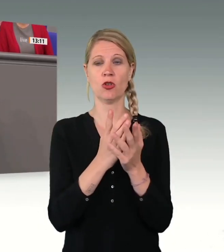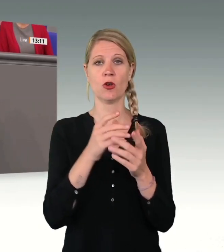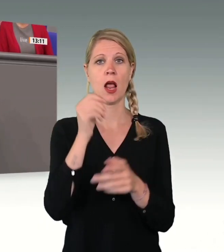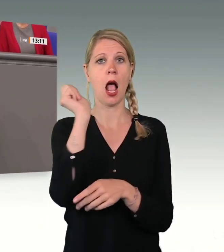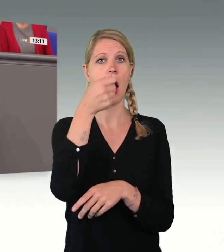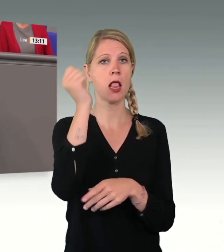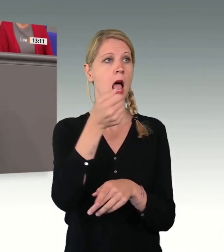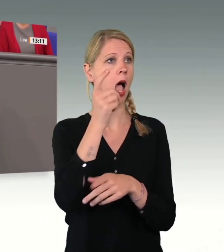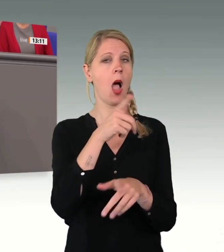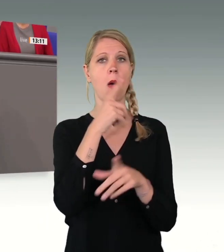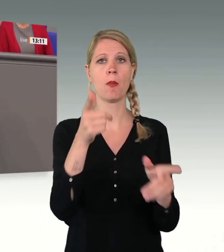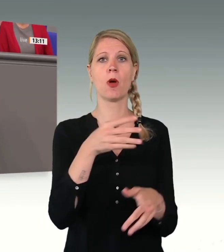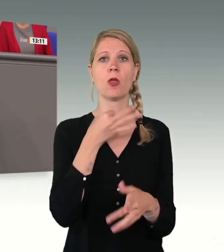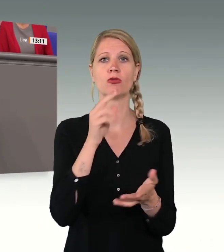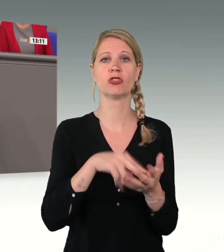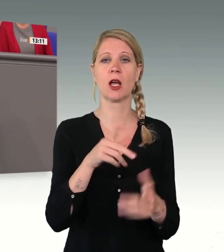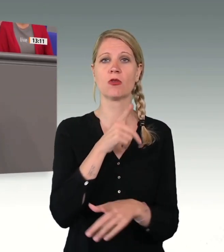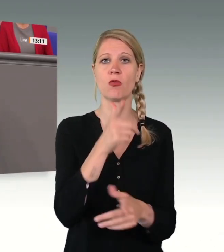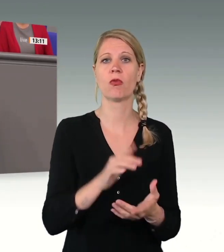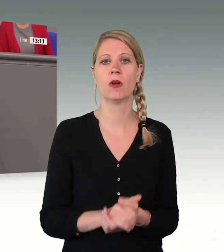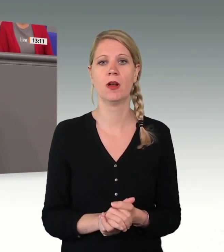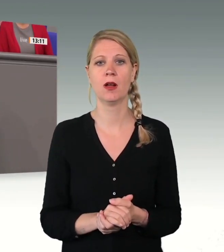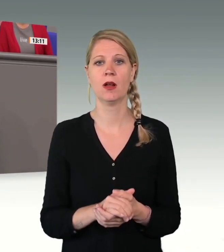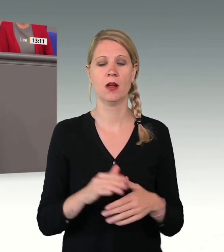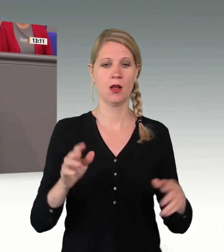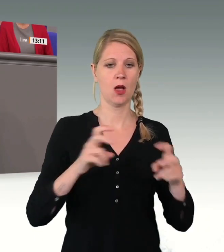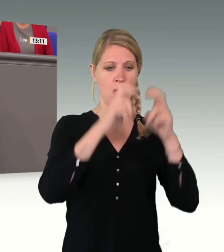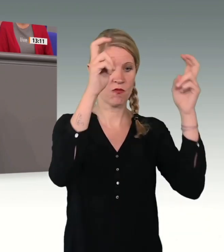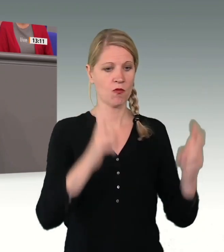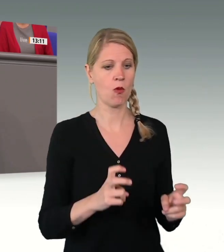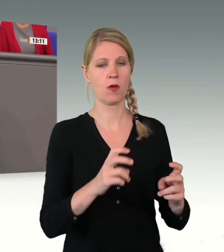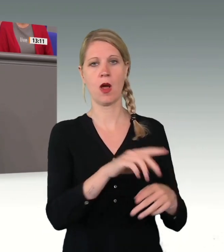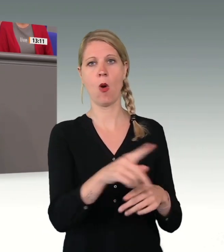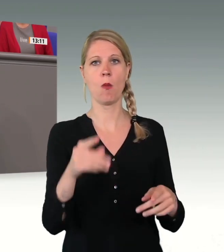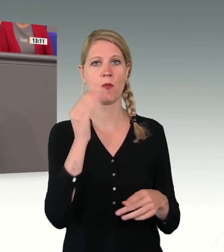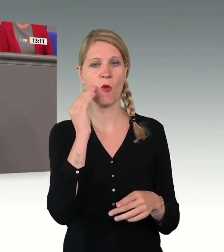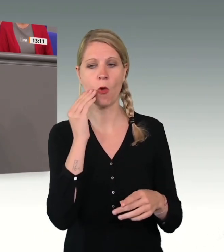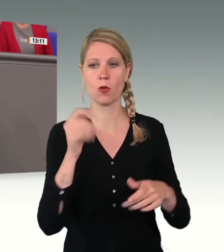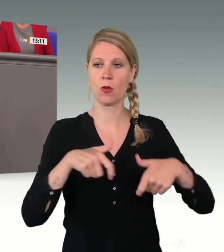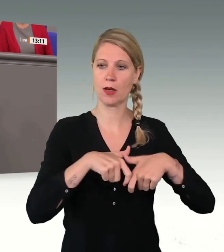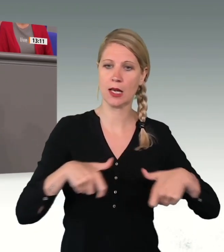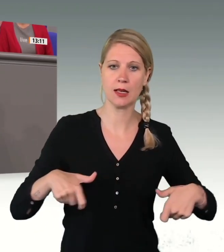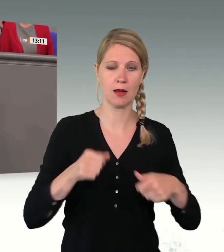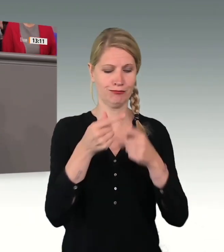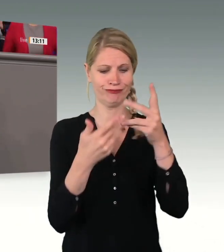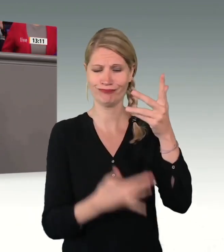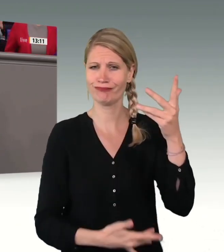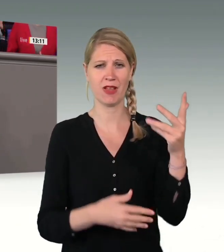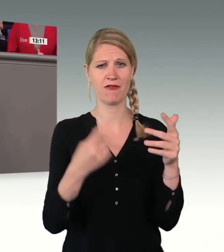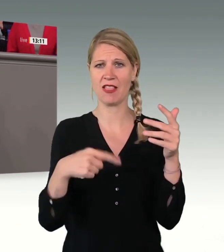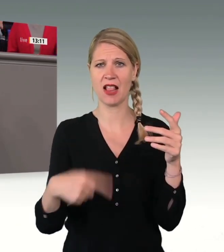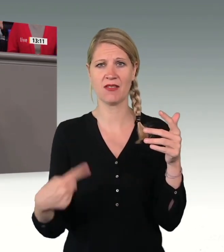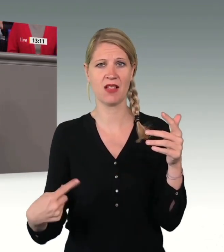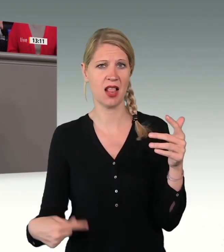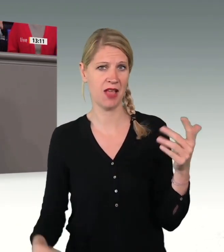Notstand ausrufen. Es fehlt an allem, an Unterbringung, an Wohnungen, an Schulen, an Kitas, an Geld zu Versorgung so vieler Menschen.